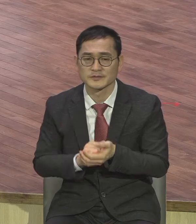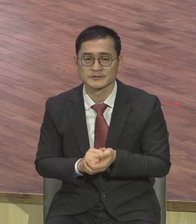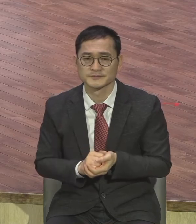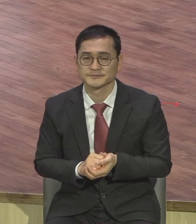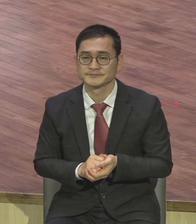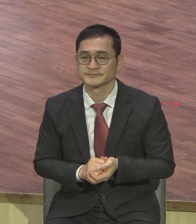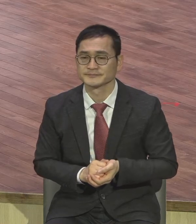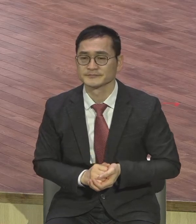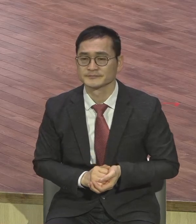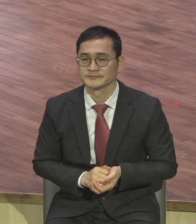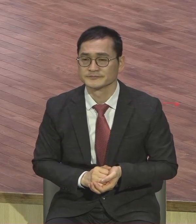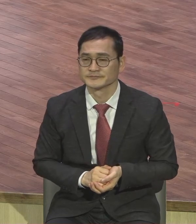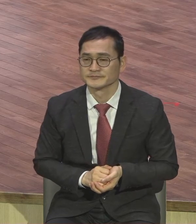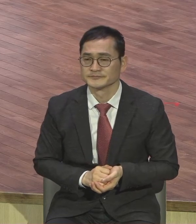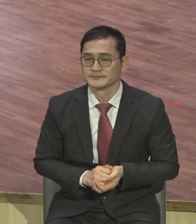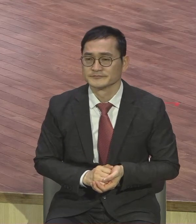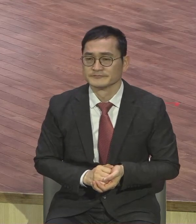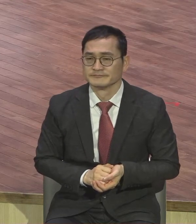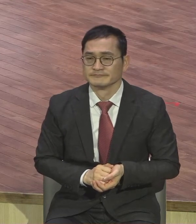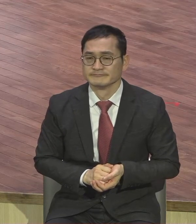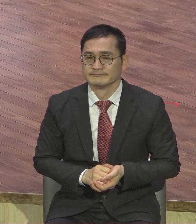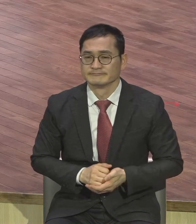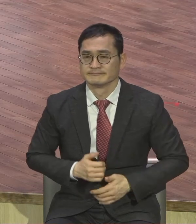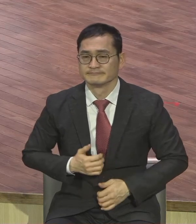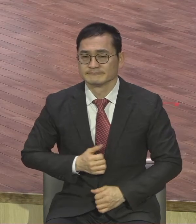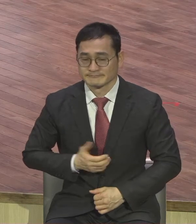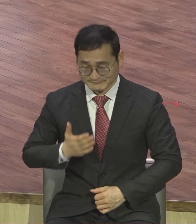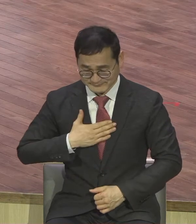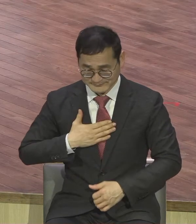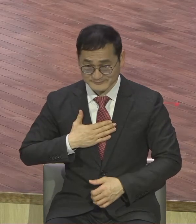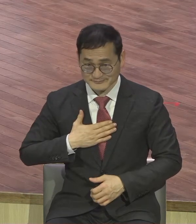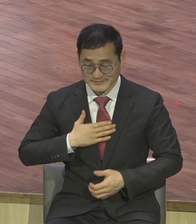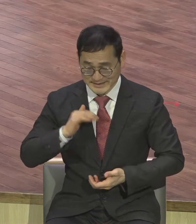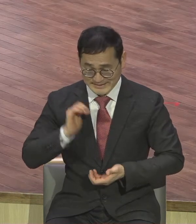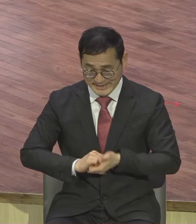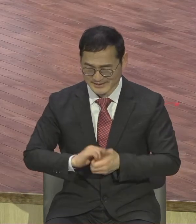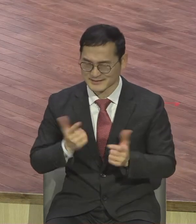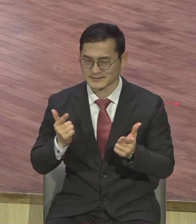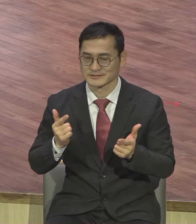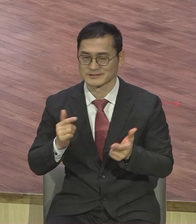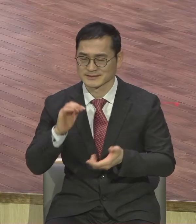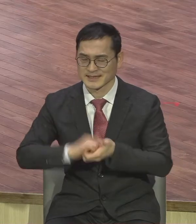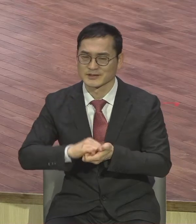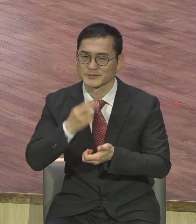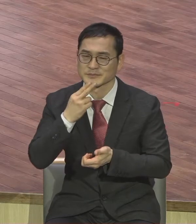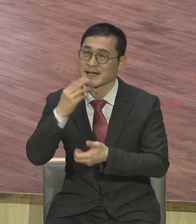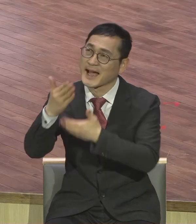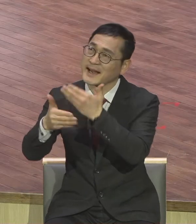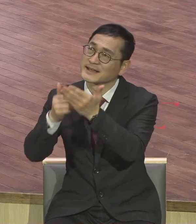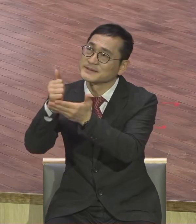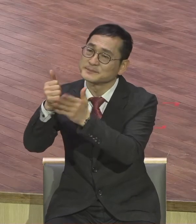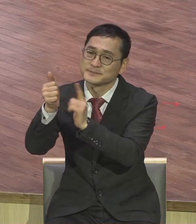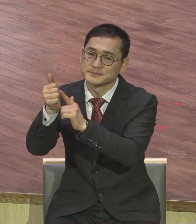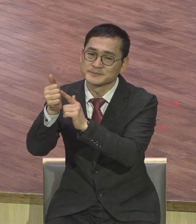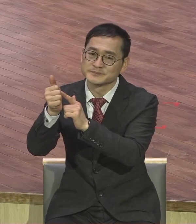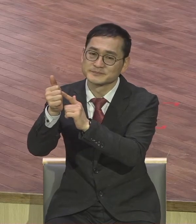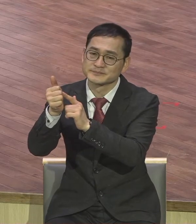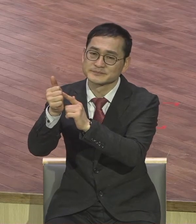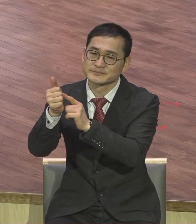뛰어넘어서 하나님의 스킬 속으로 하나님의 언약의 성취 속으로 들어가서